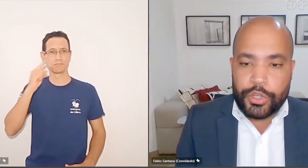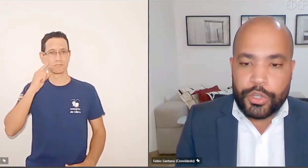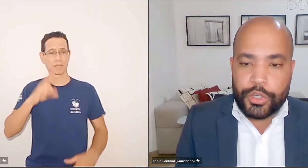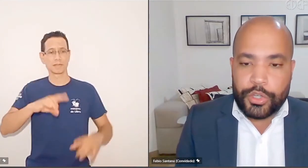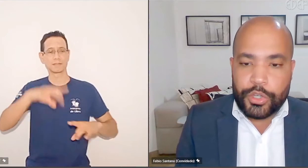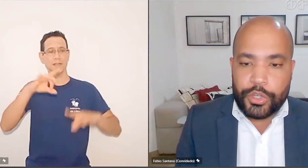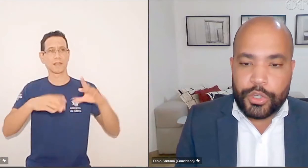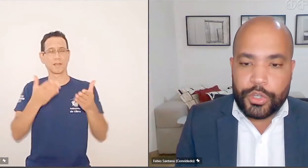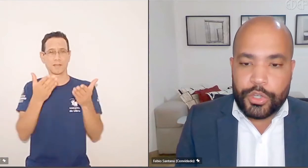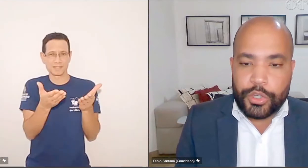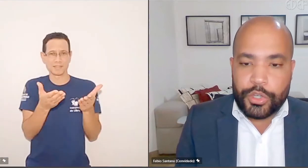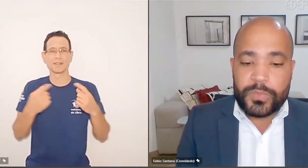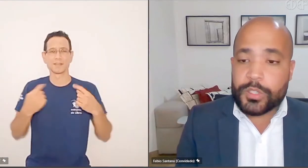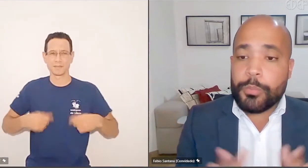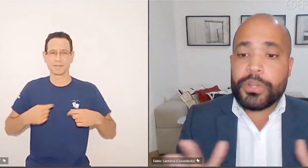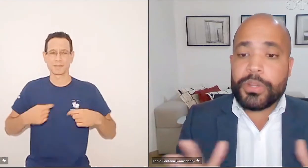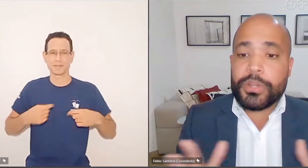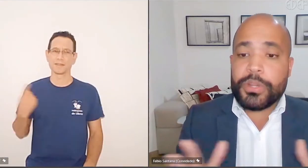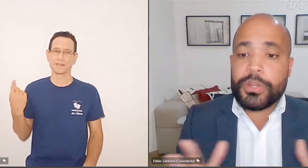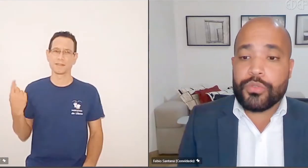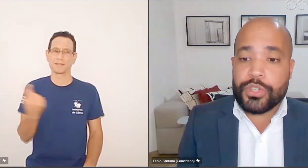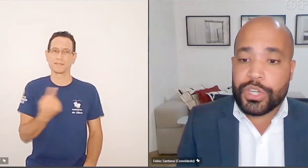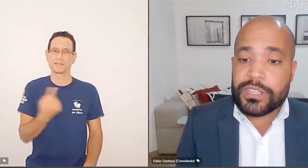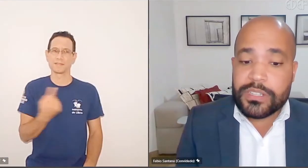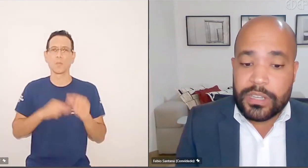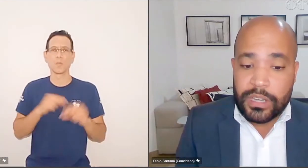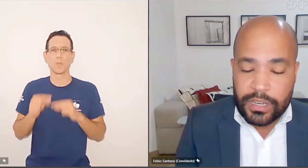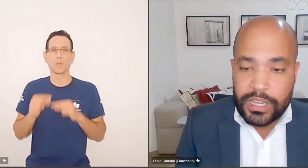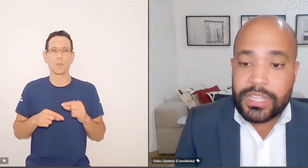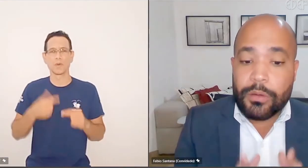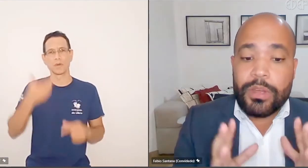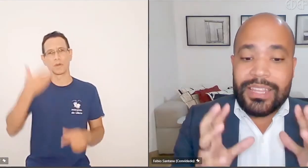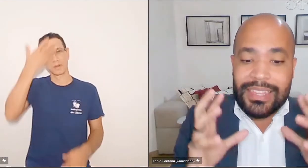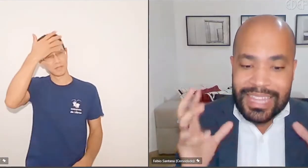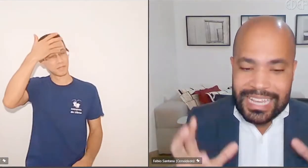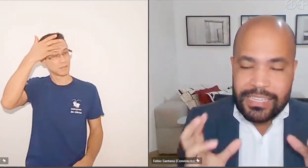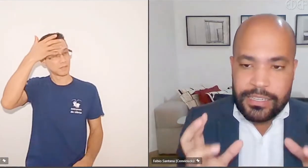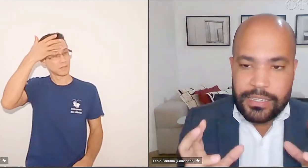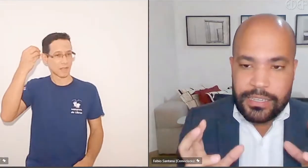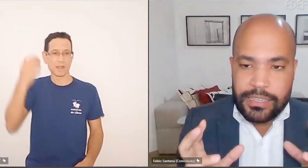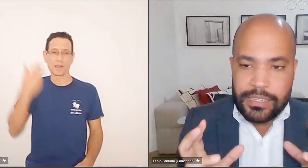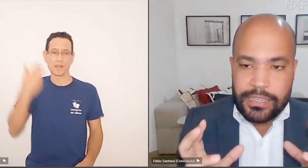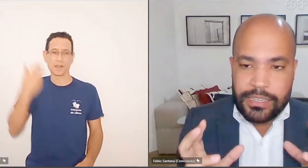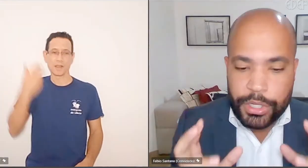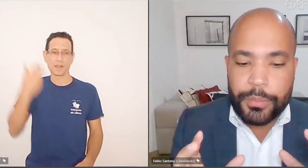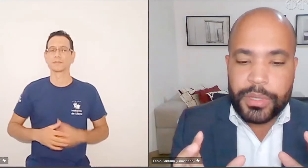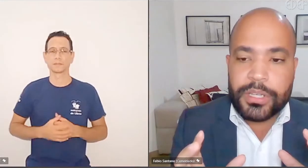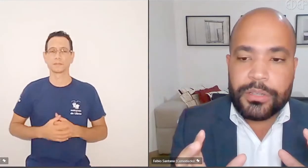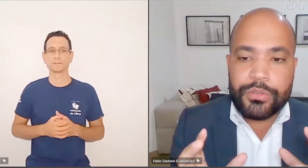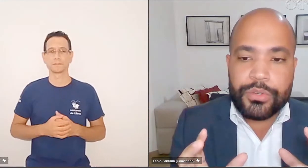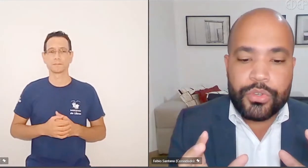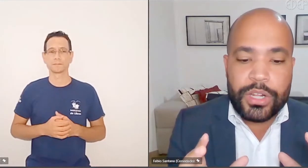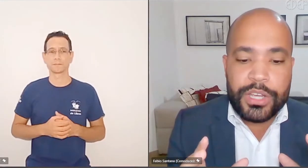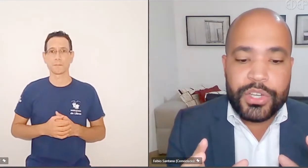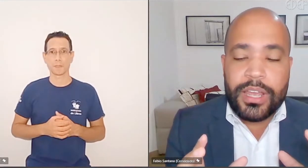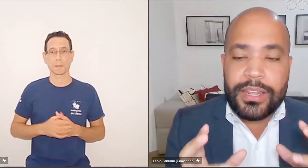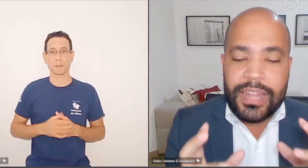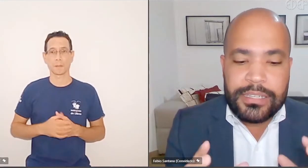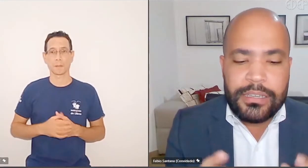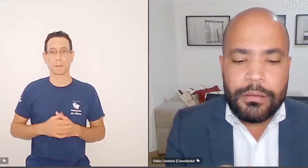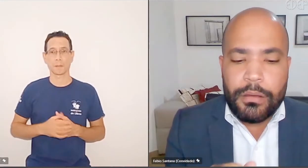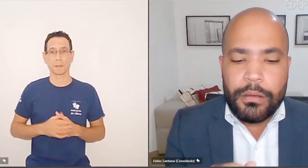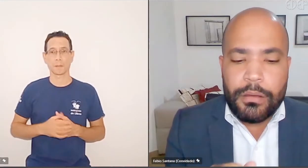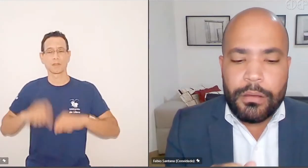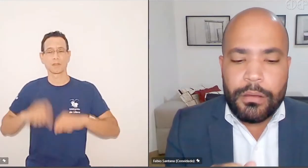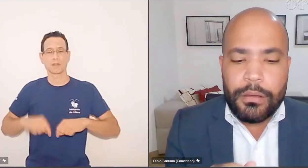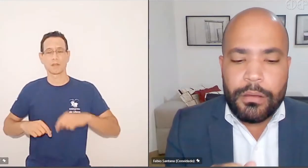algo que nós precisamos, não podemos nos esquecer. Então, nesse cenário da teoria das capacidades institucionais,